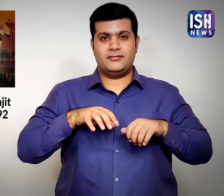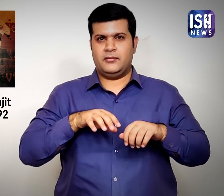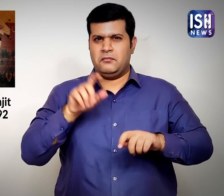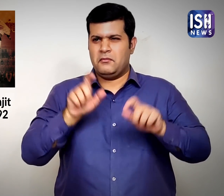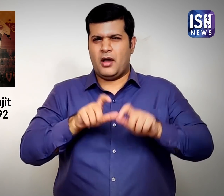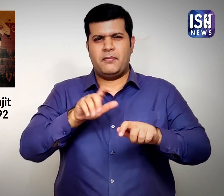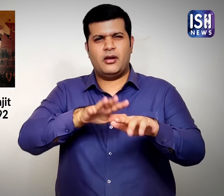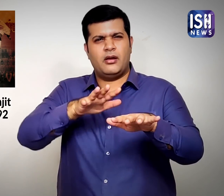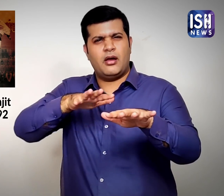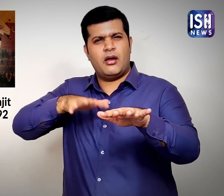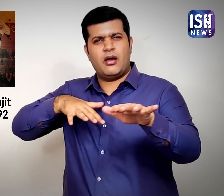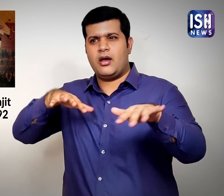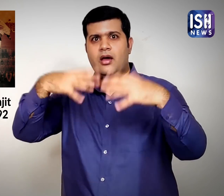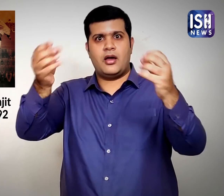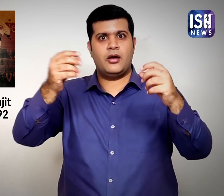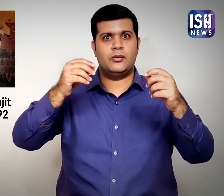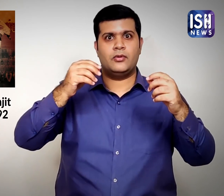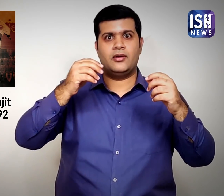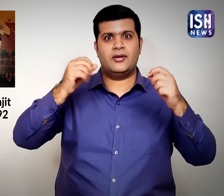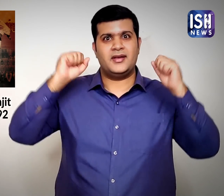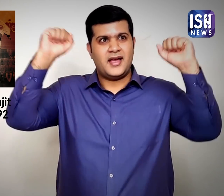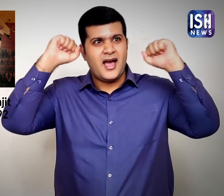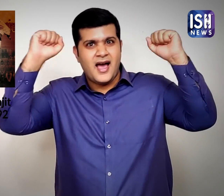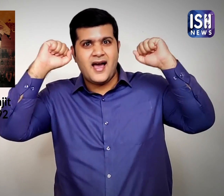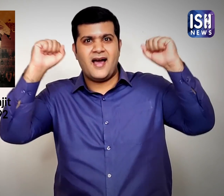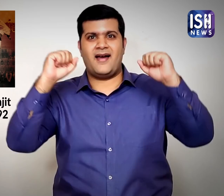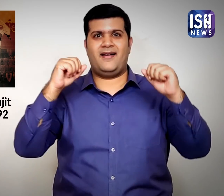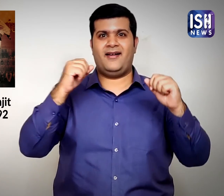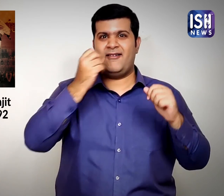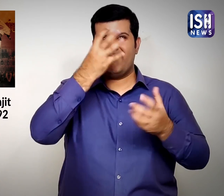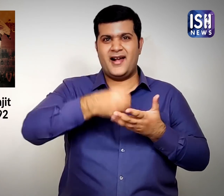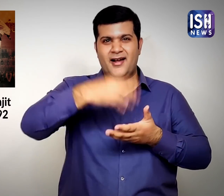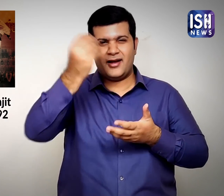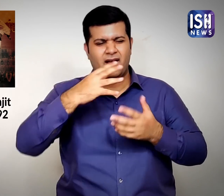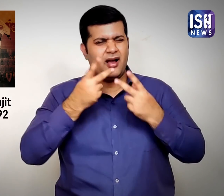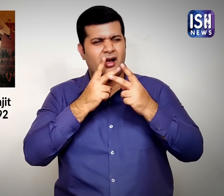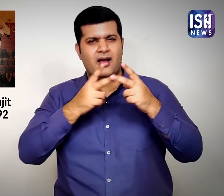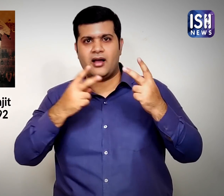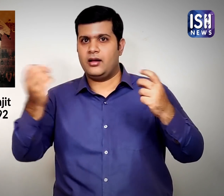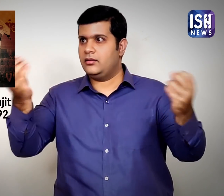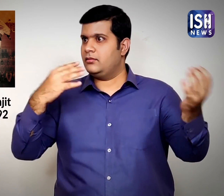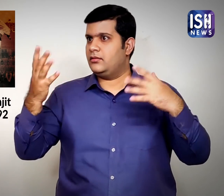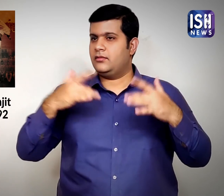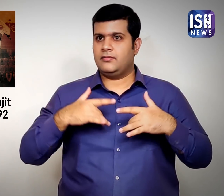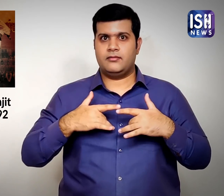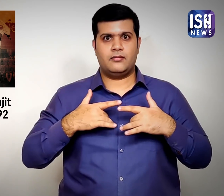तब लोगों की भारी बीड मेरी टीम का उत्सा वर्धन कर रही थी ये बहुत भावग था